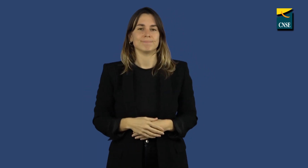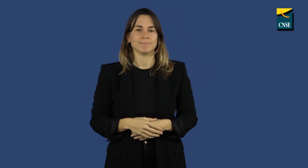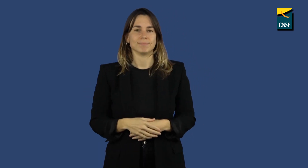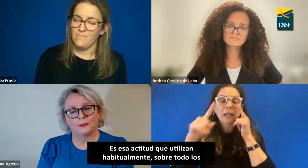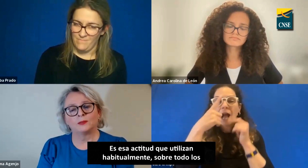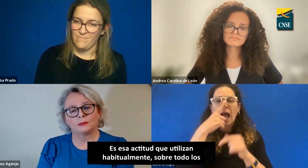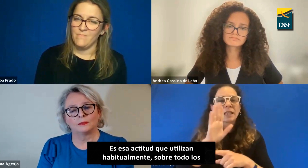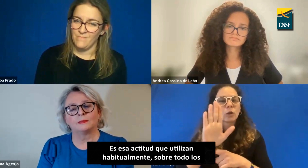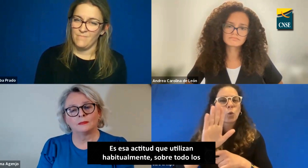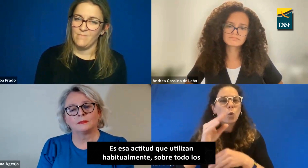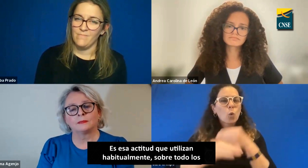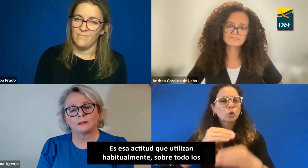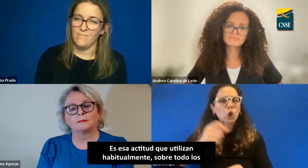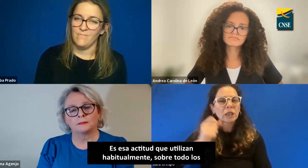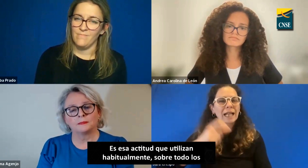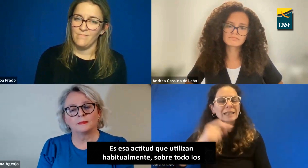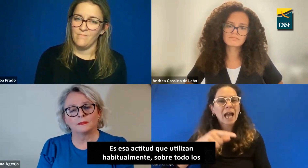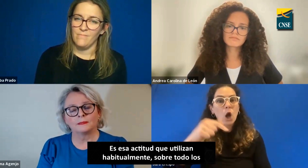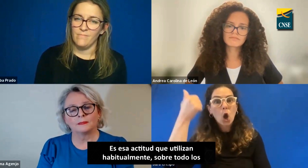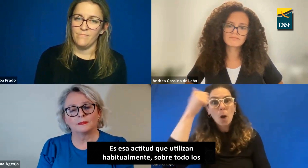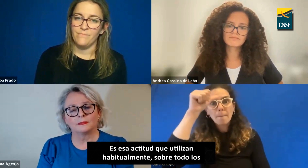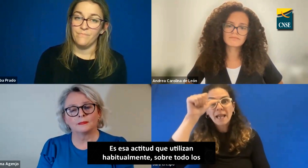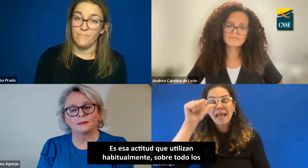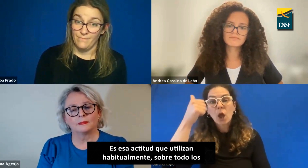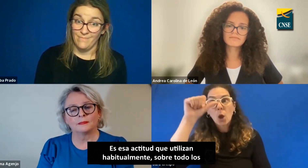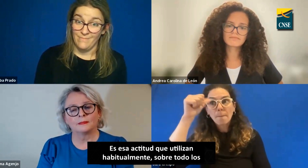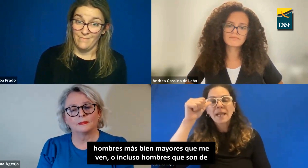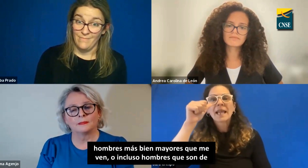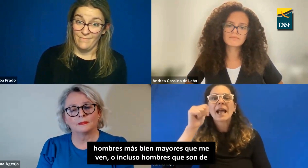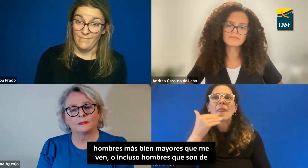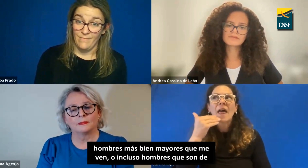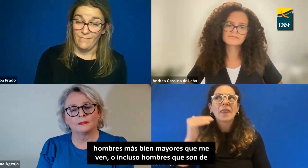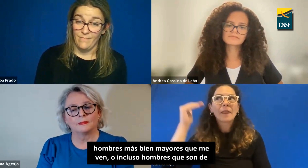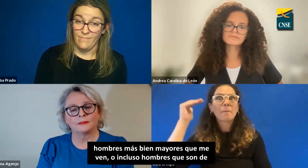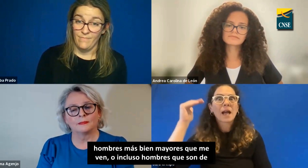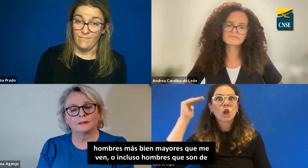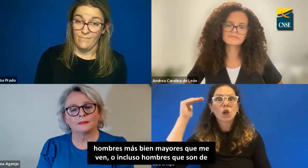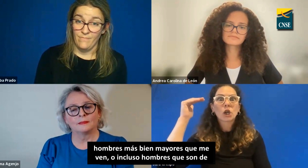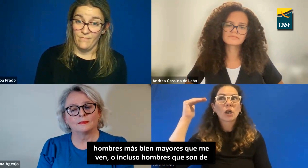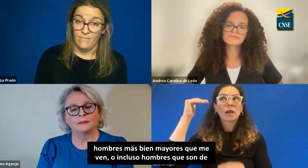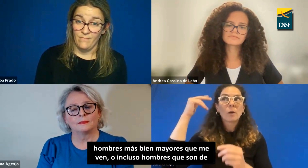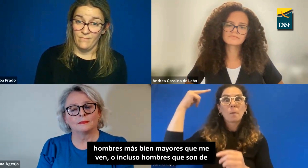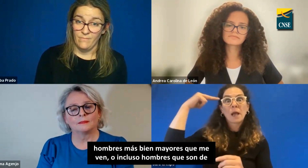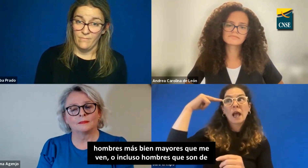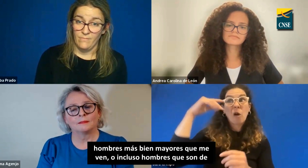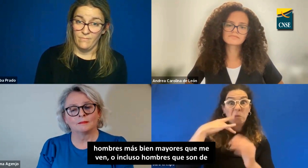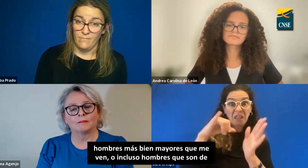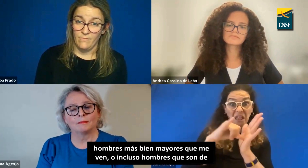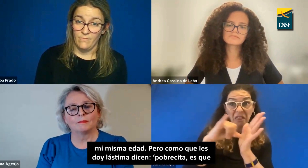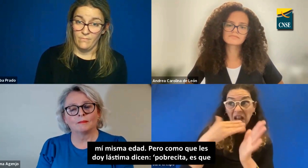Es esa actitud que utilizan habitualmente sobre todo los hombres más bien mayores que me ven o incluso hombres que son de mi misma